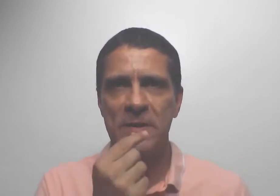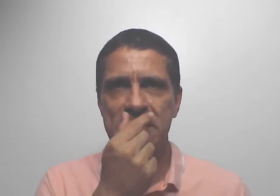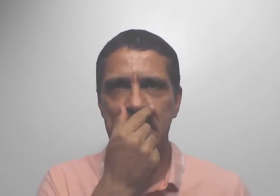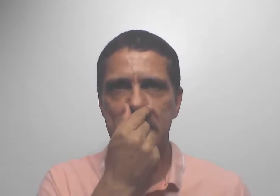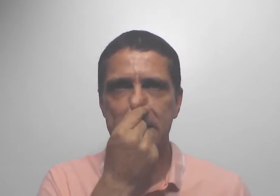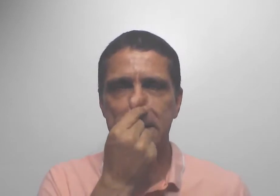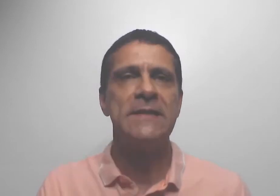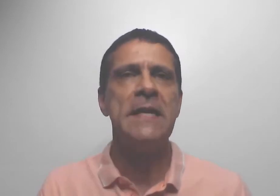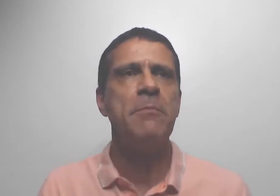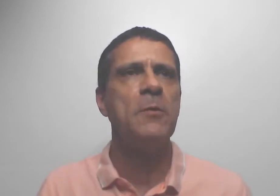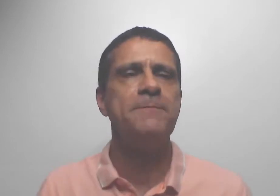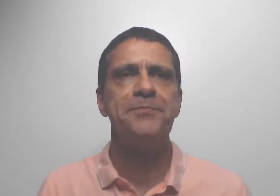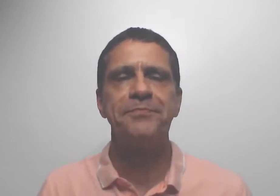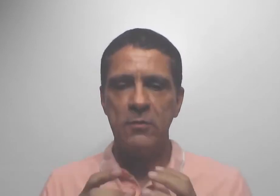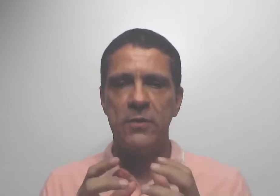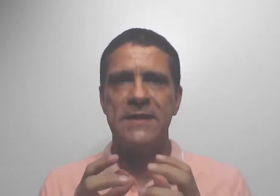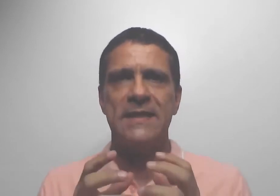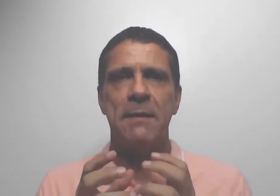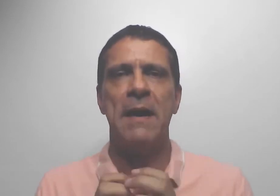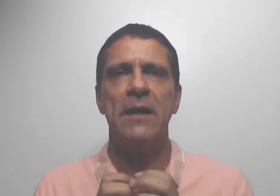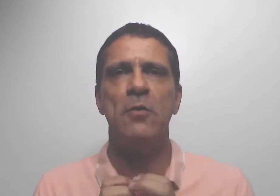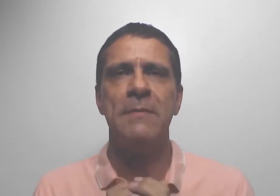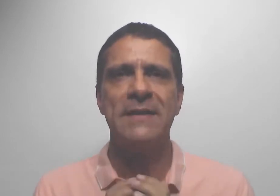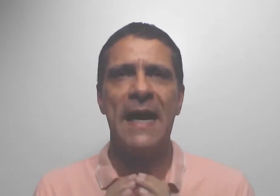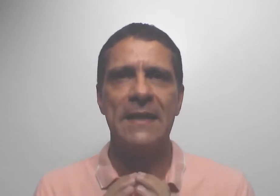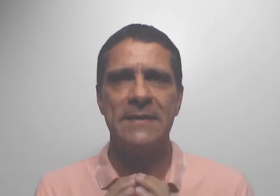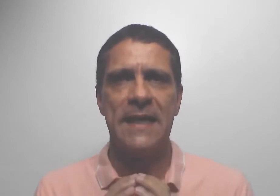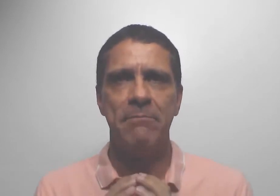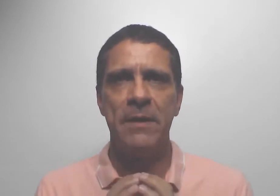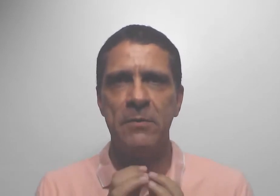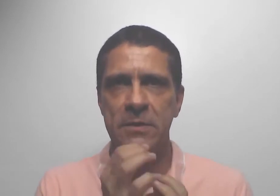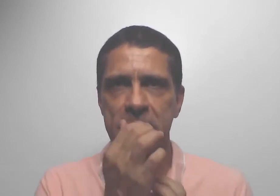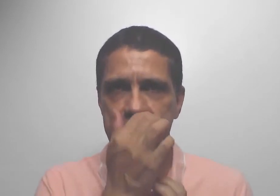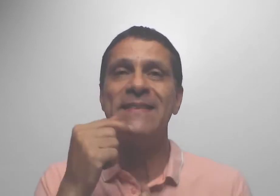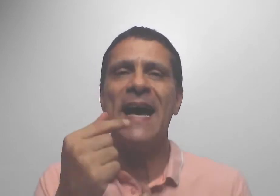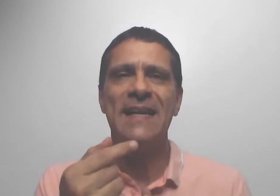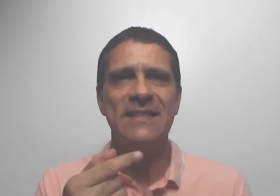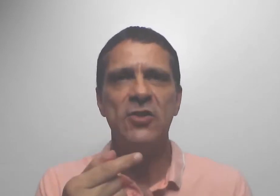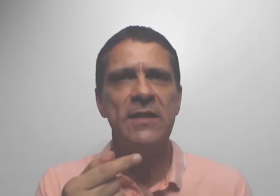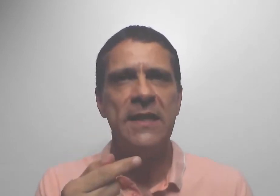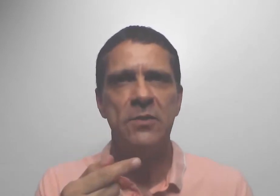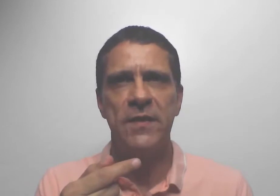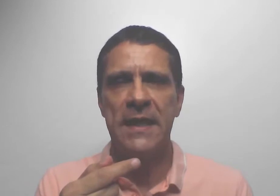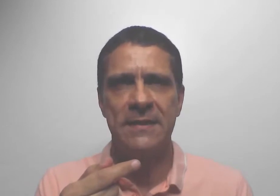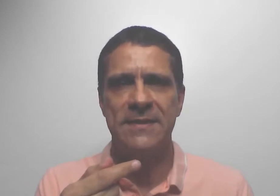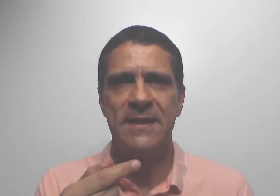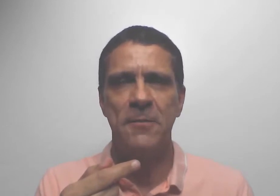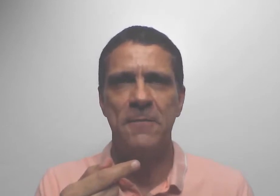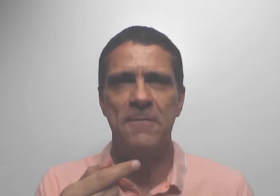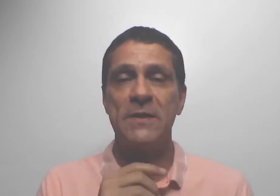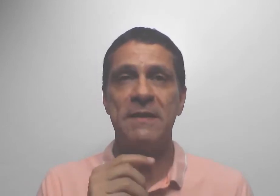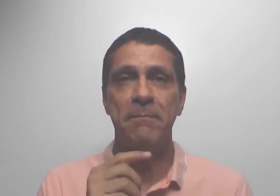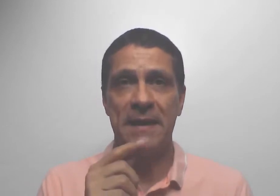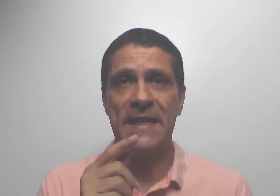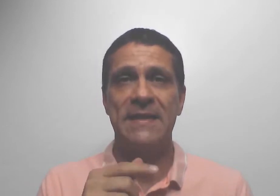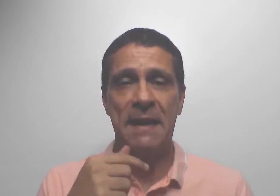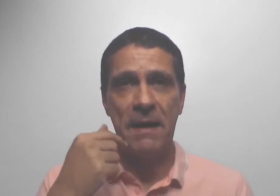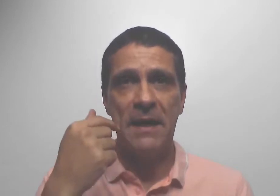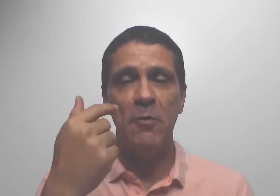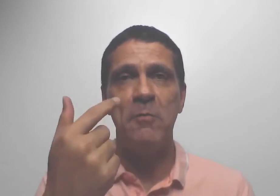consciente. Por exemplo, quando você trabalha com mandalas terapêuticas, mandalas de identificação, quando você até trabalha